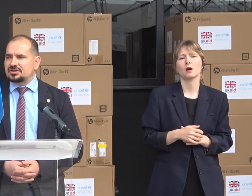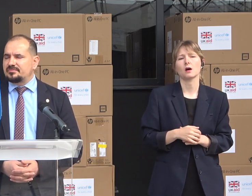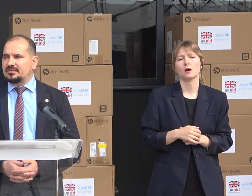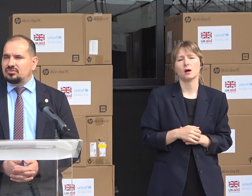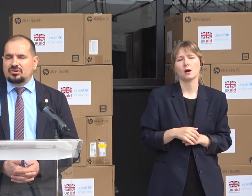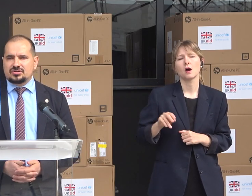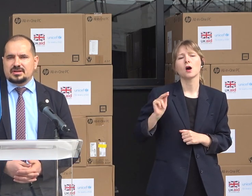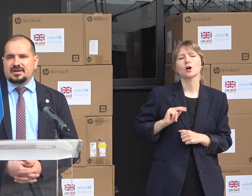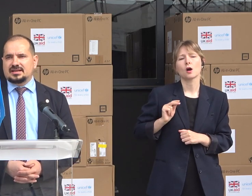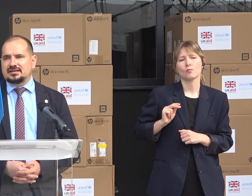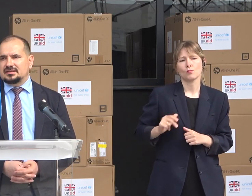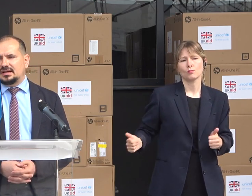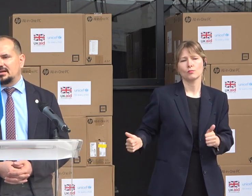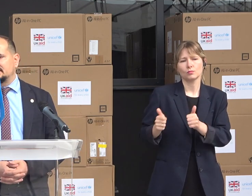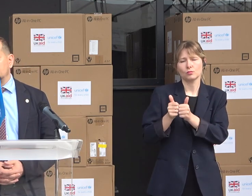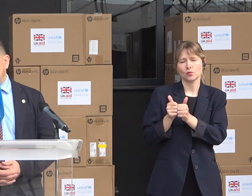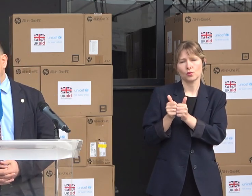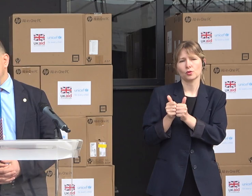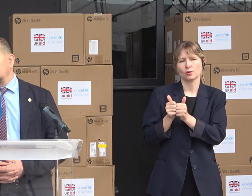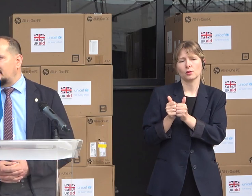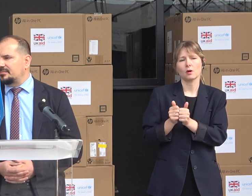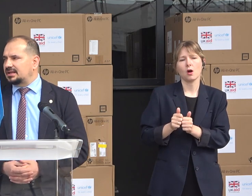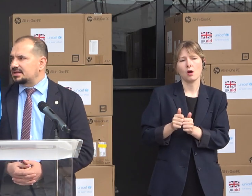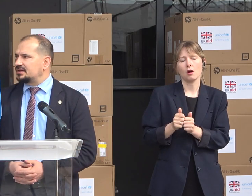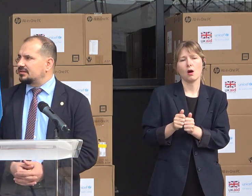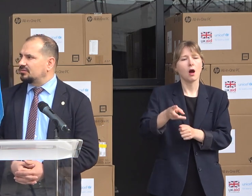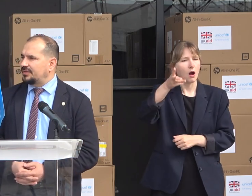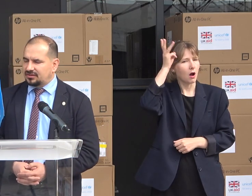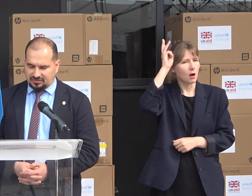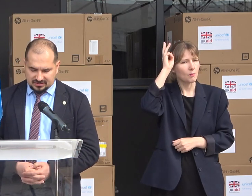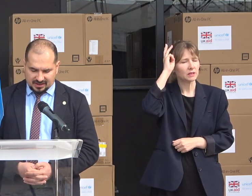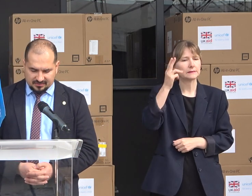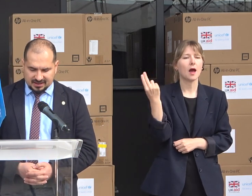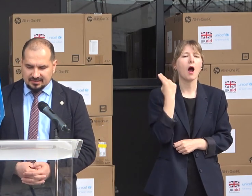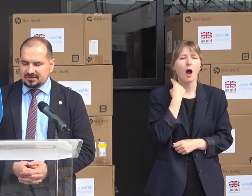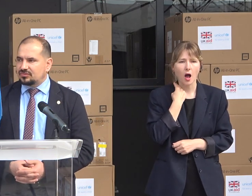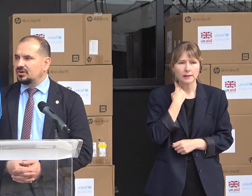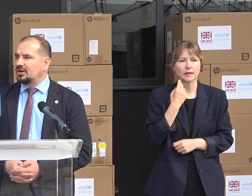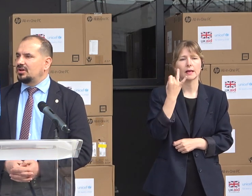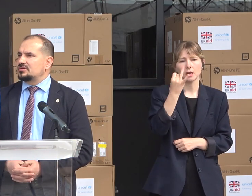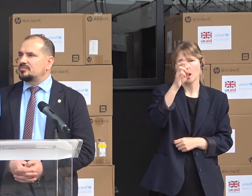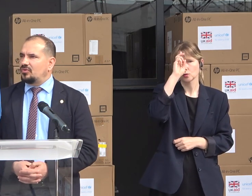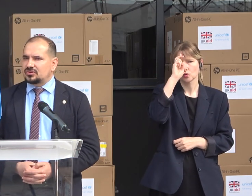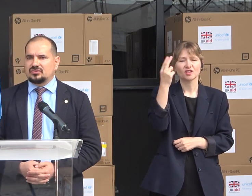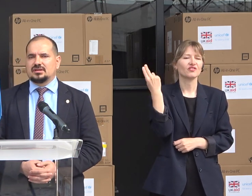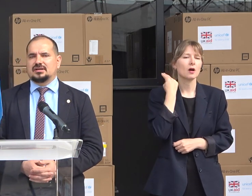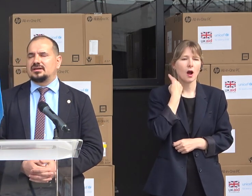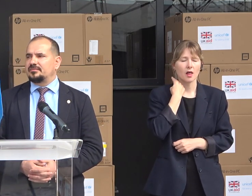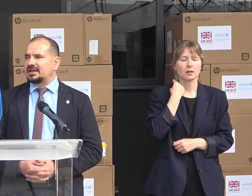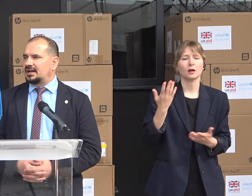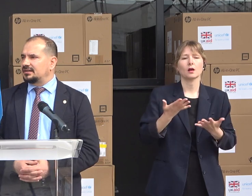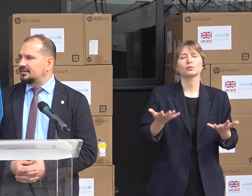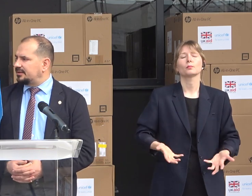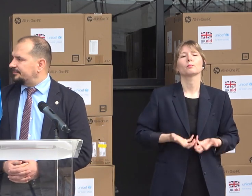colegilor și bunilor noștri prieteni din la Ambasada Marei Britaniei și din Guvernul Marei Britaniei, pentru suportul